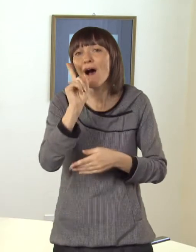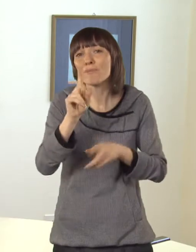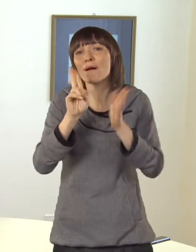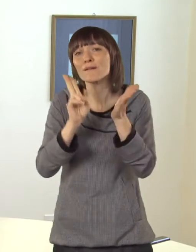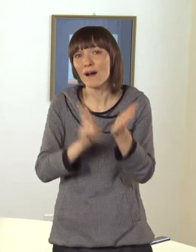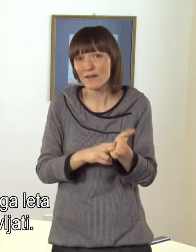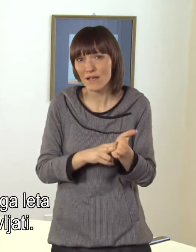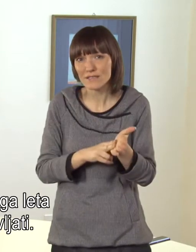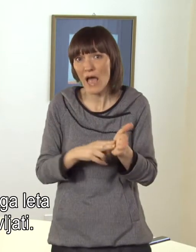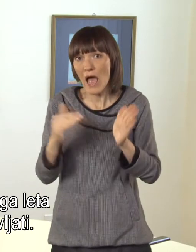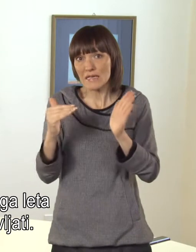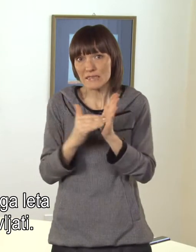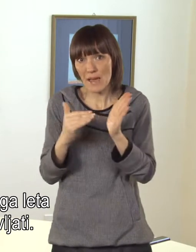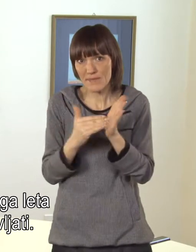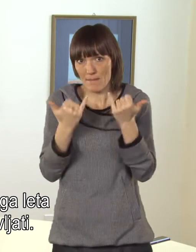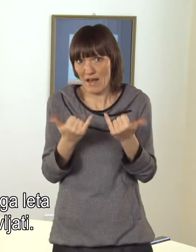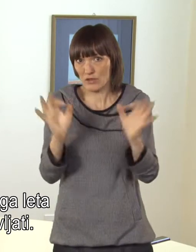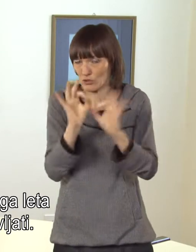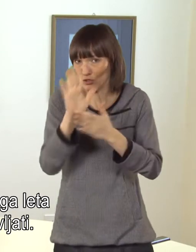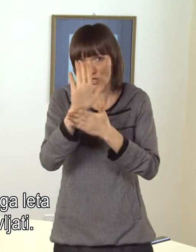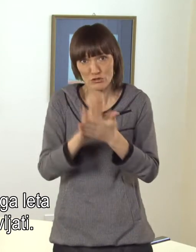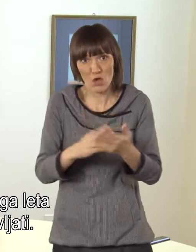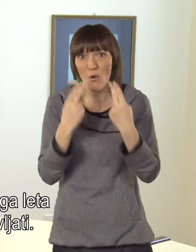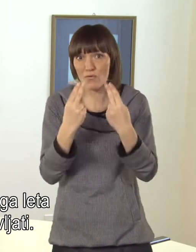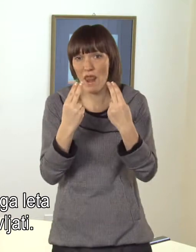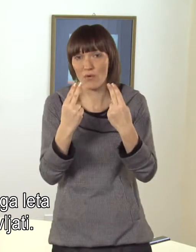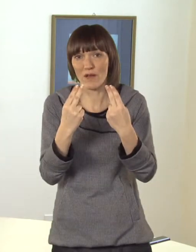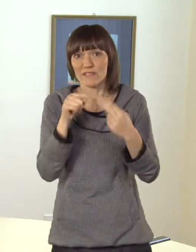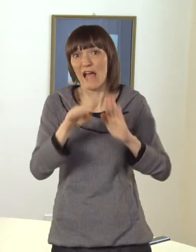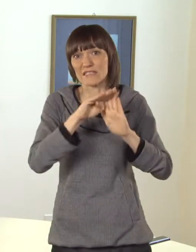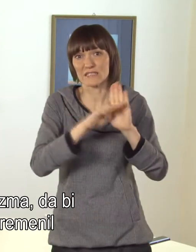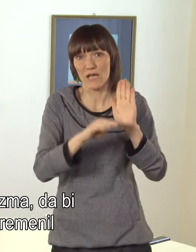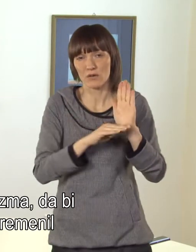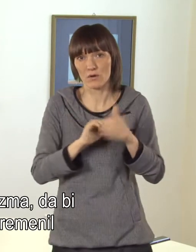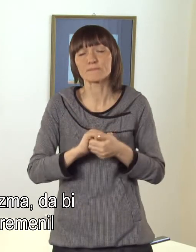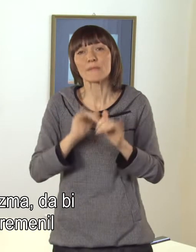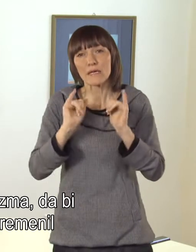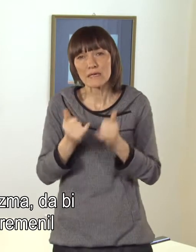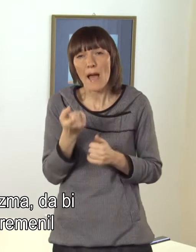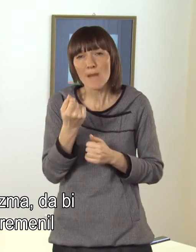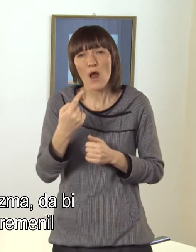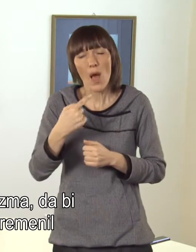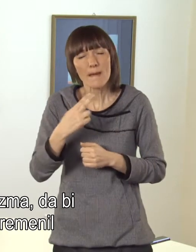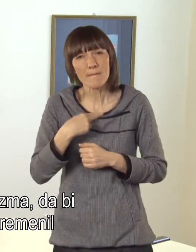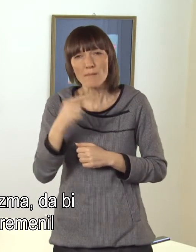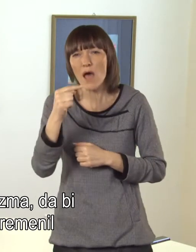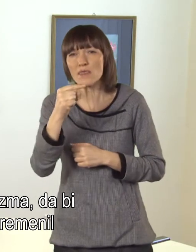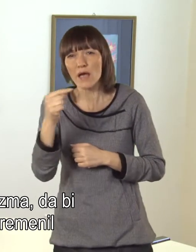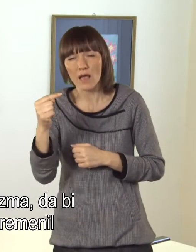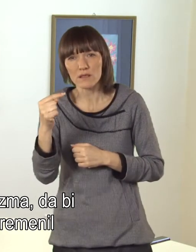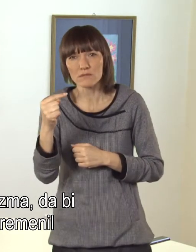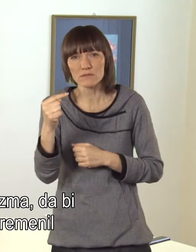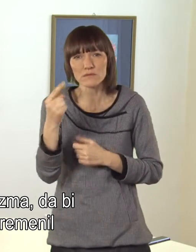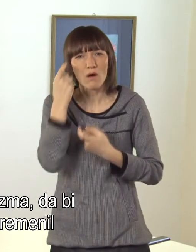Resnica je pa na tem, da se septembrom tega leta ni začel uviljavljati. Tule je kanček pesimizma v duhu tega,